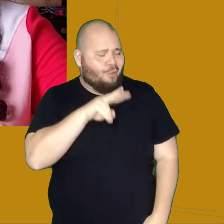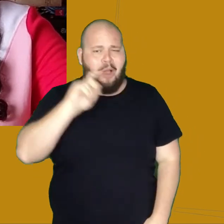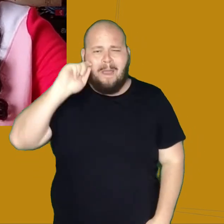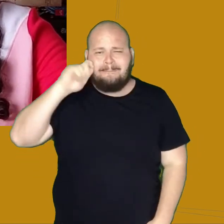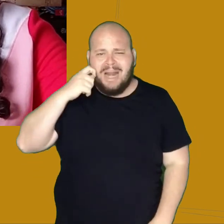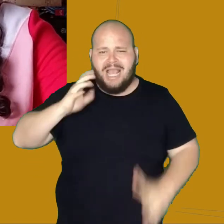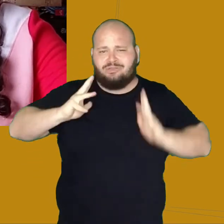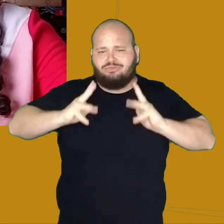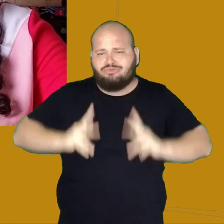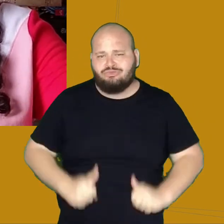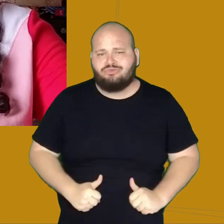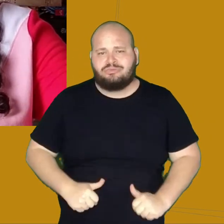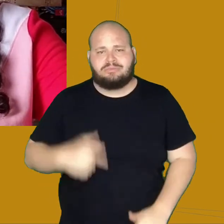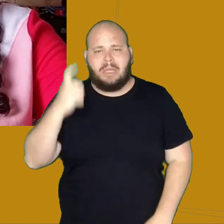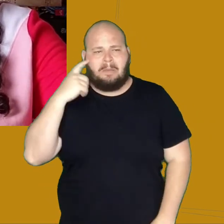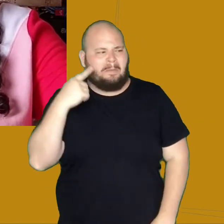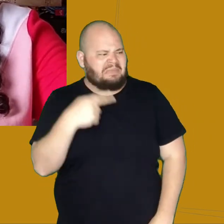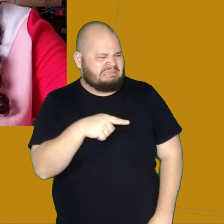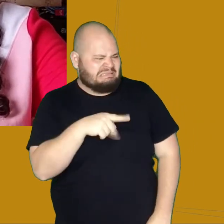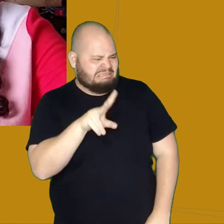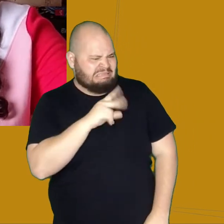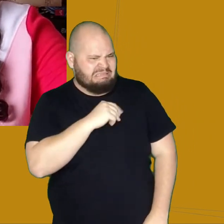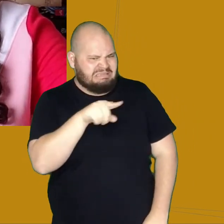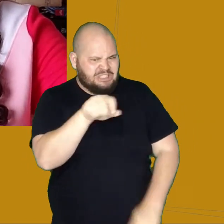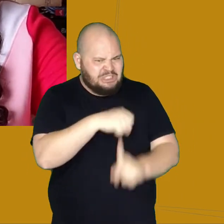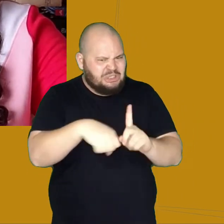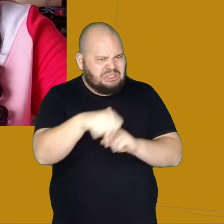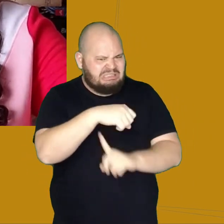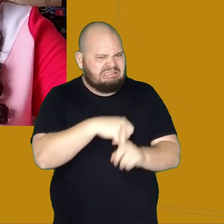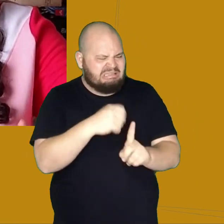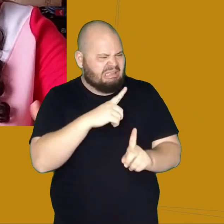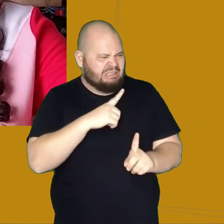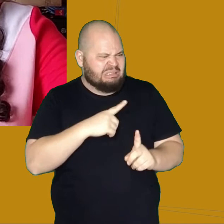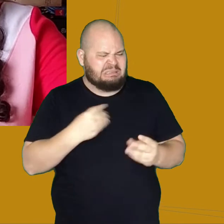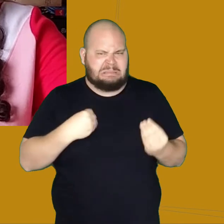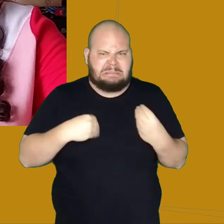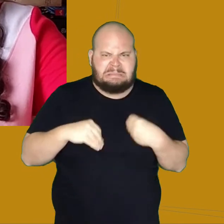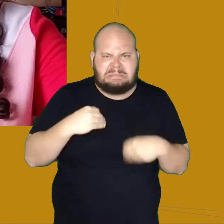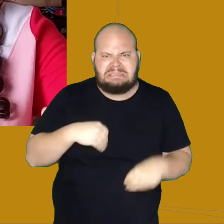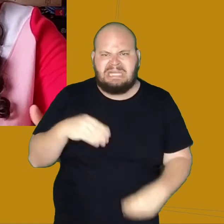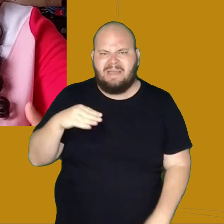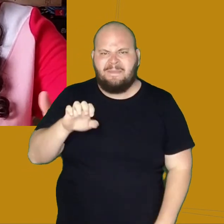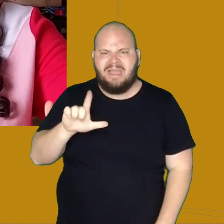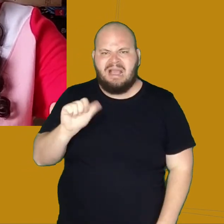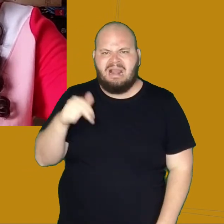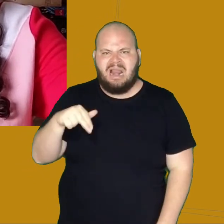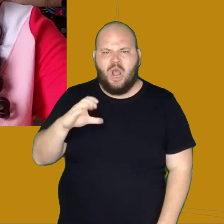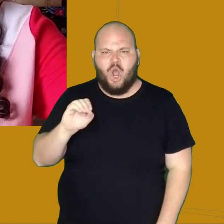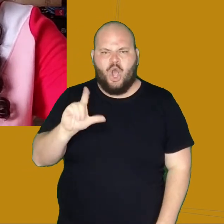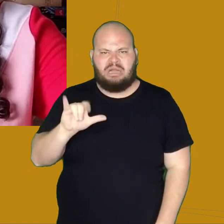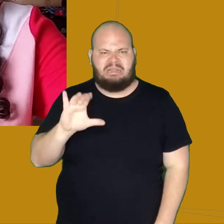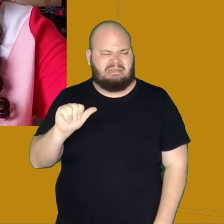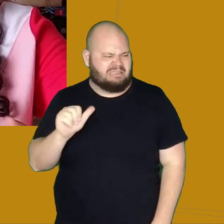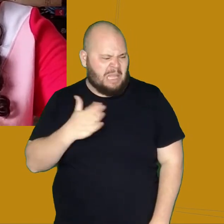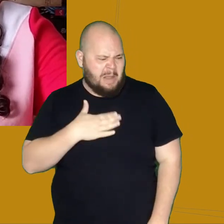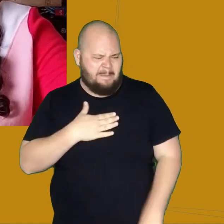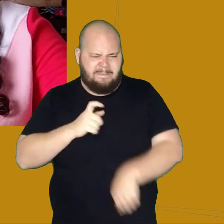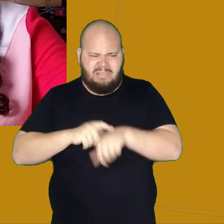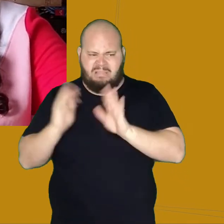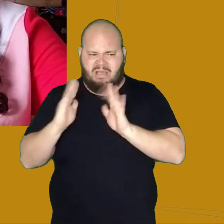o Alcibiades disse que aquela sociedade deveria ser muito melancólica, que na sua época as pessoas eram muito mais alegres. E depois